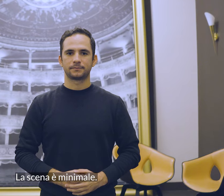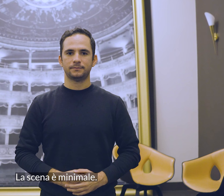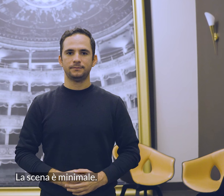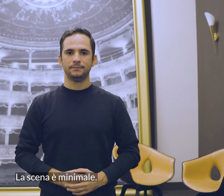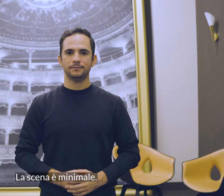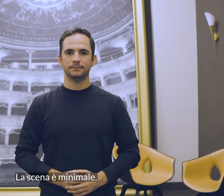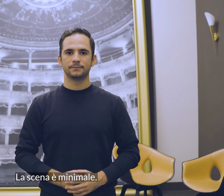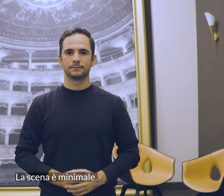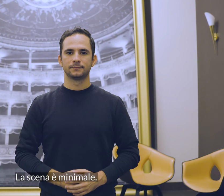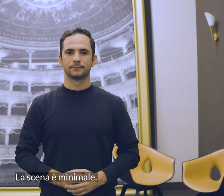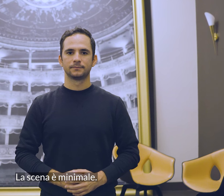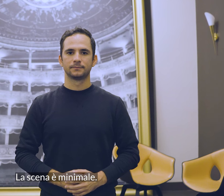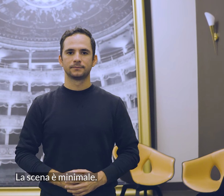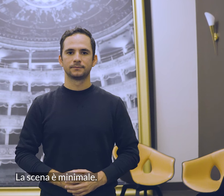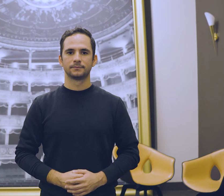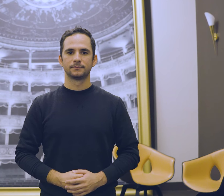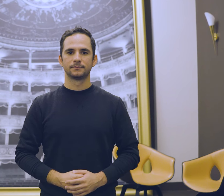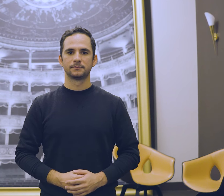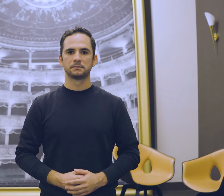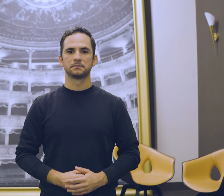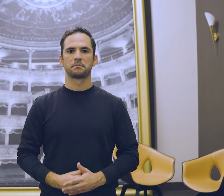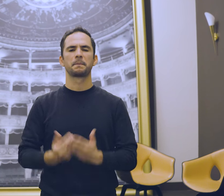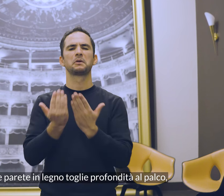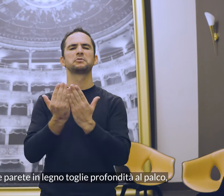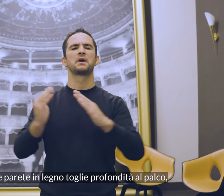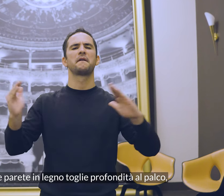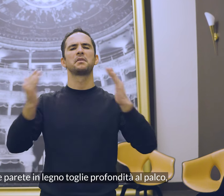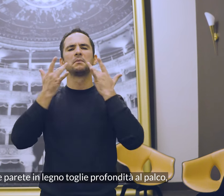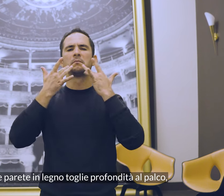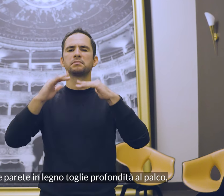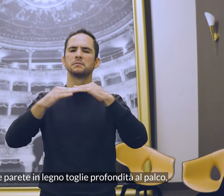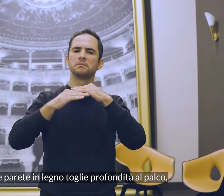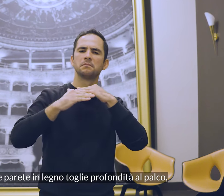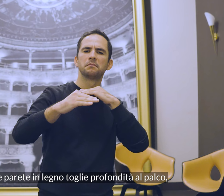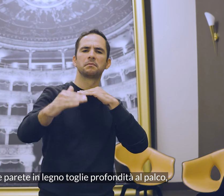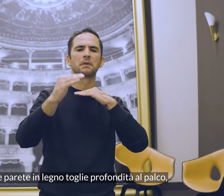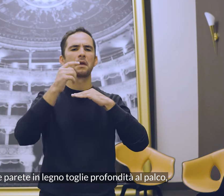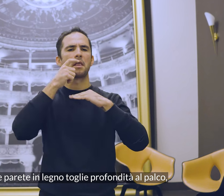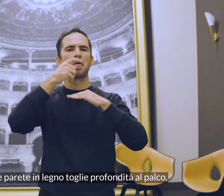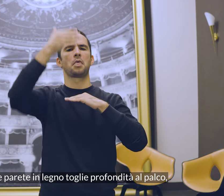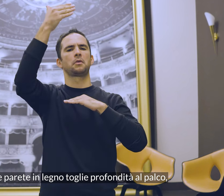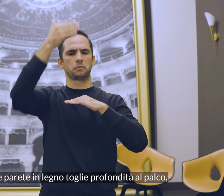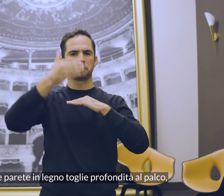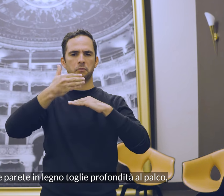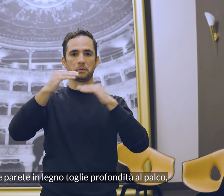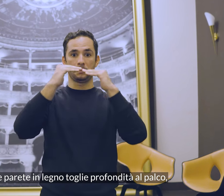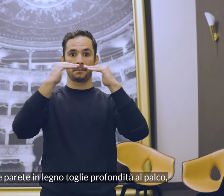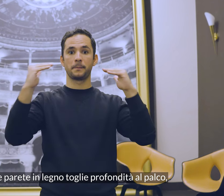scena è minimale Un'imponente parete di legno toglie profondità al palco,